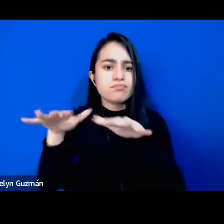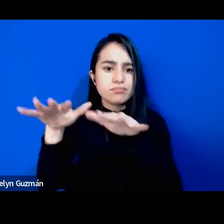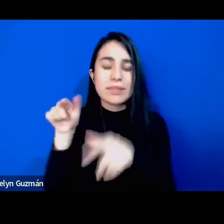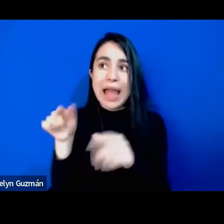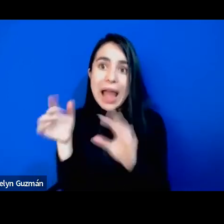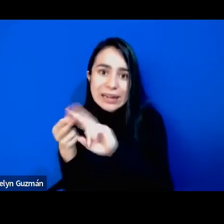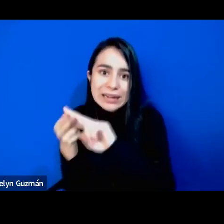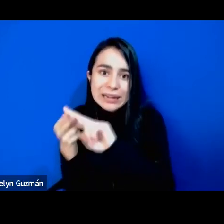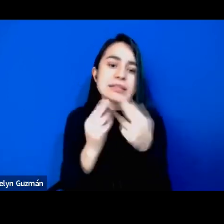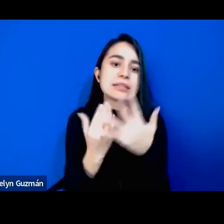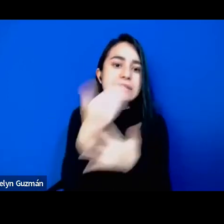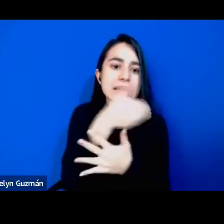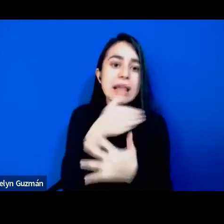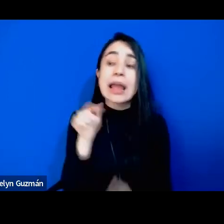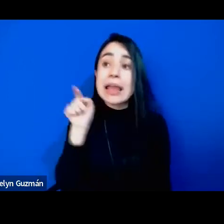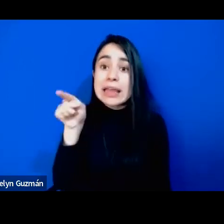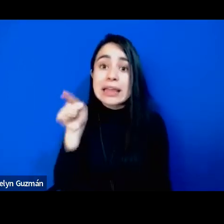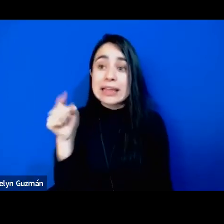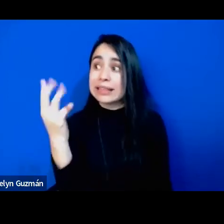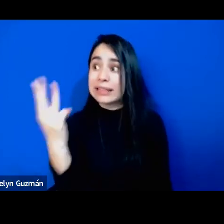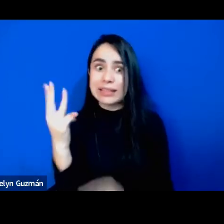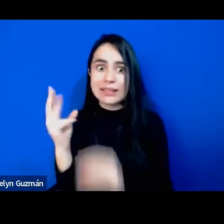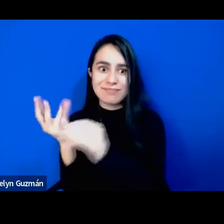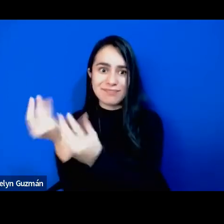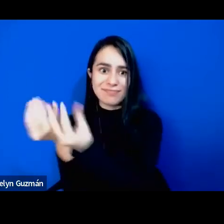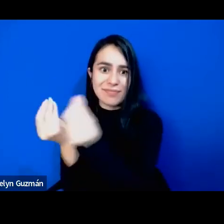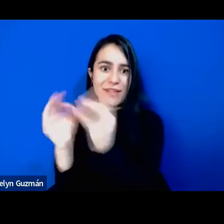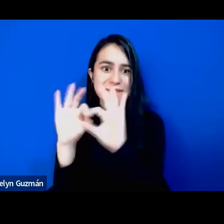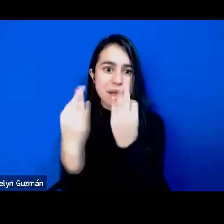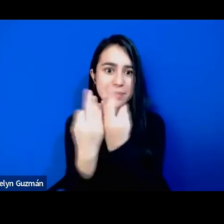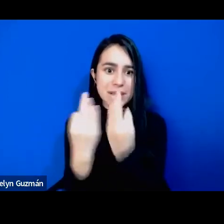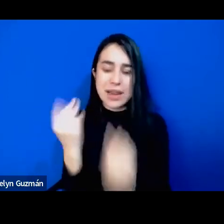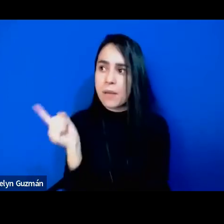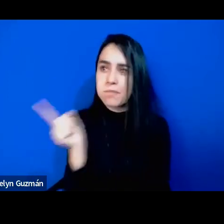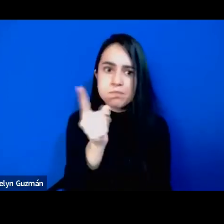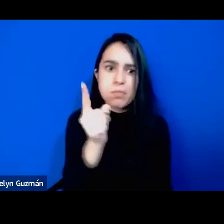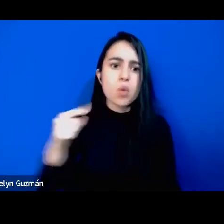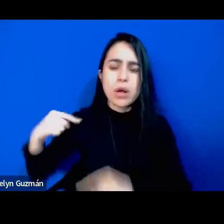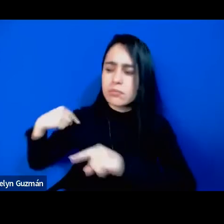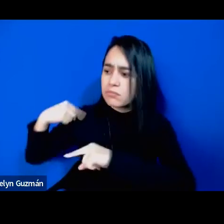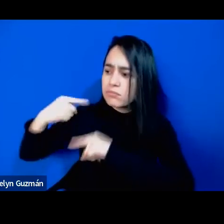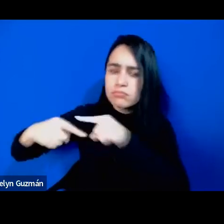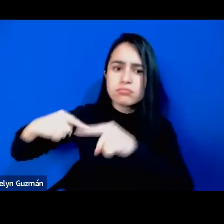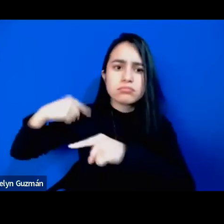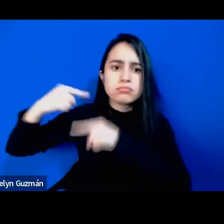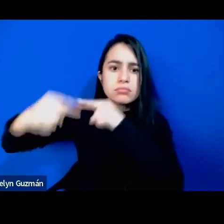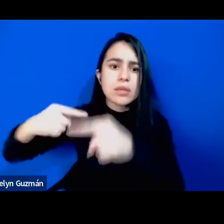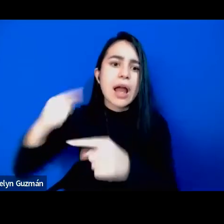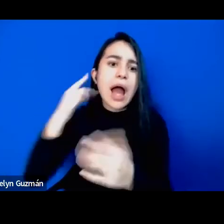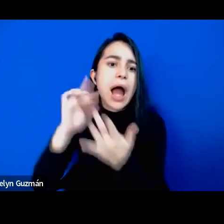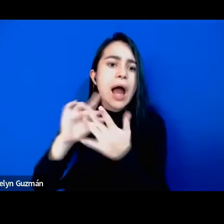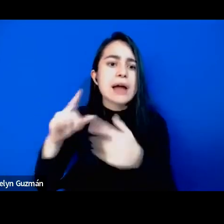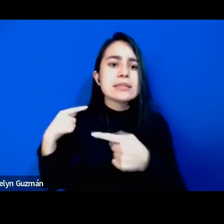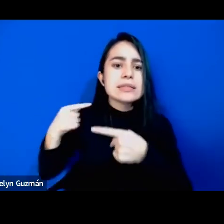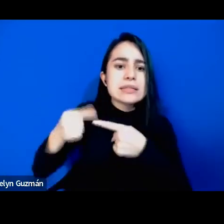este navegan en este en a partir de tres generaciones durante el siglo 20 desde los años 30